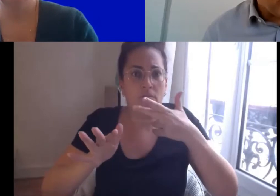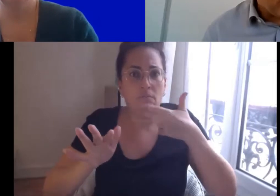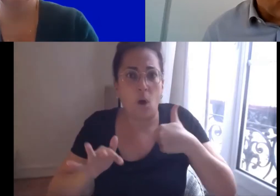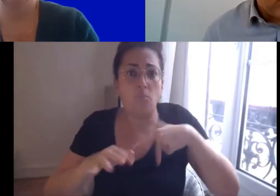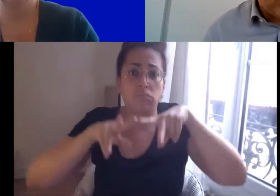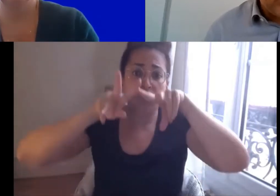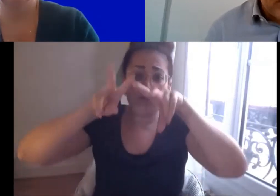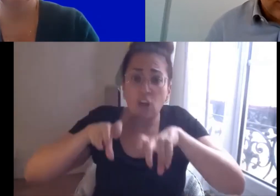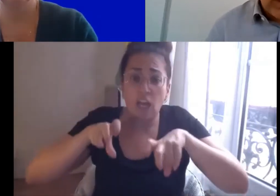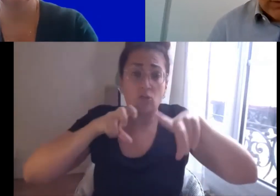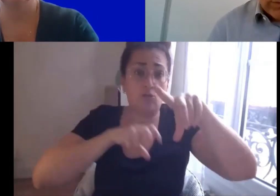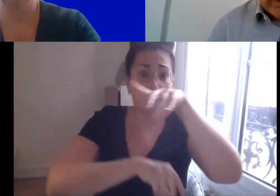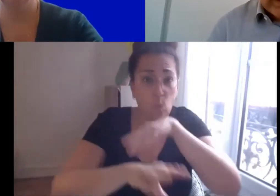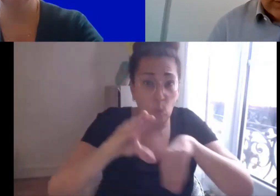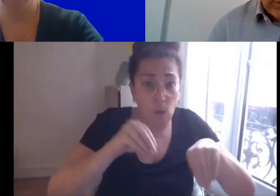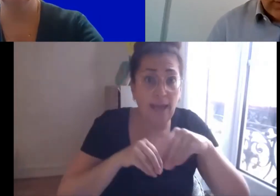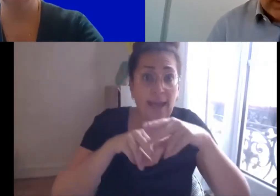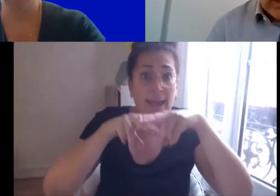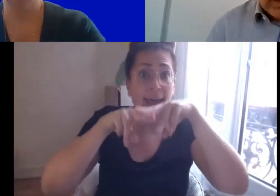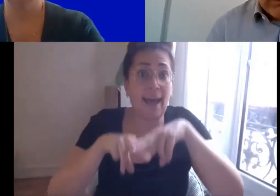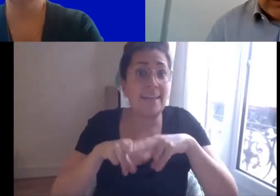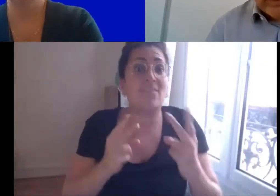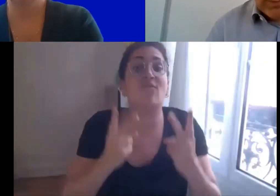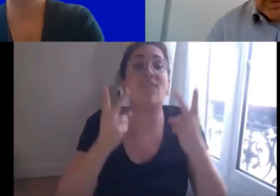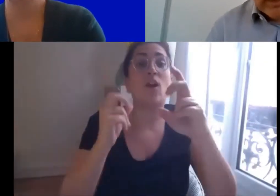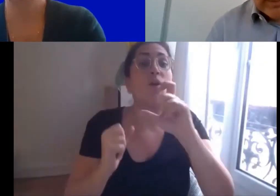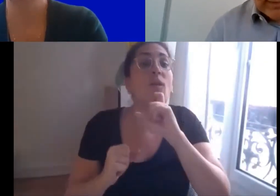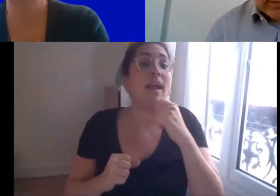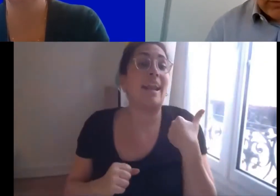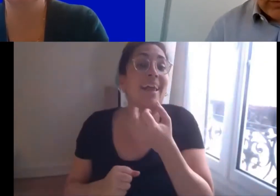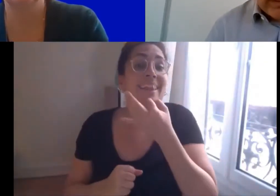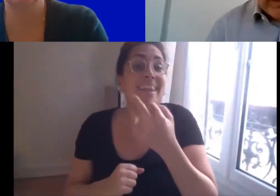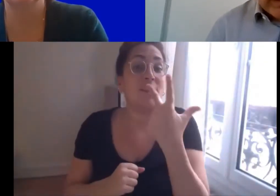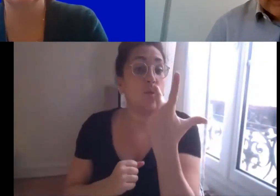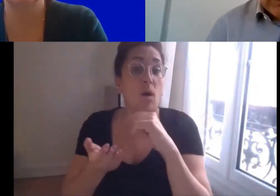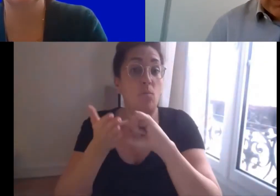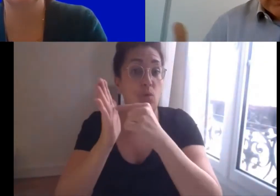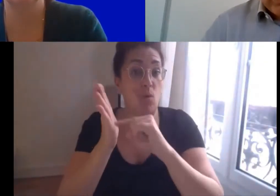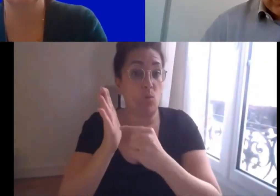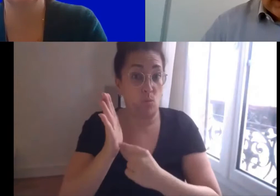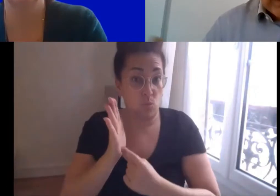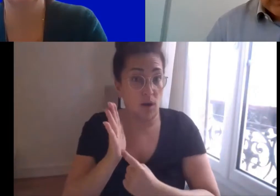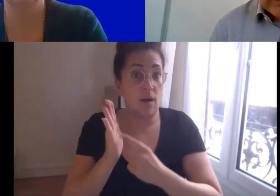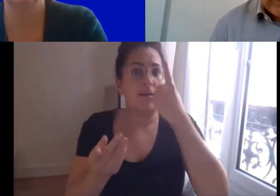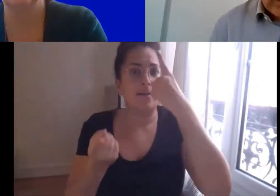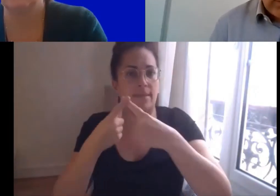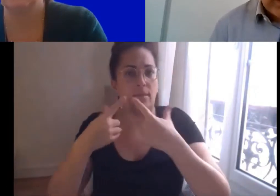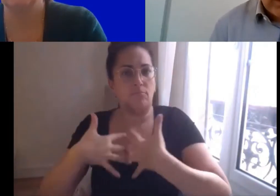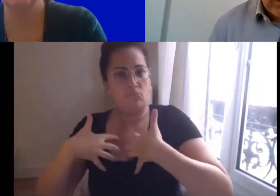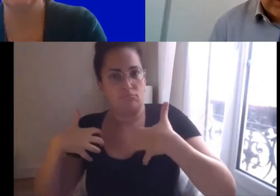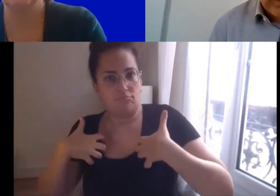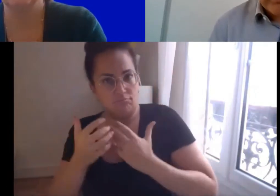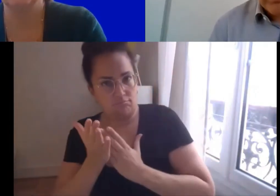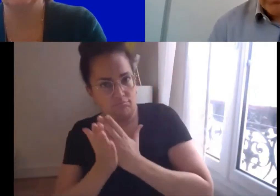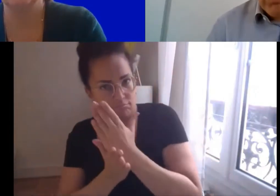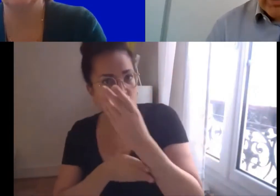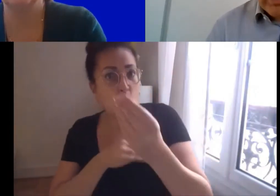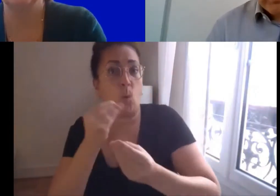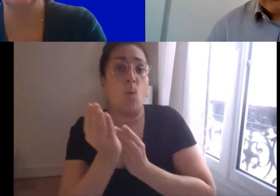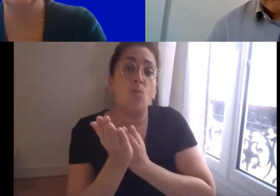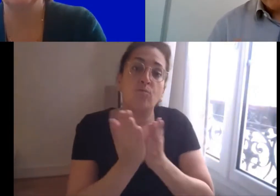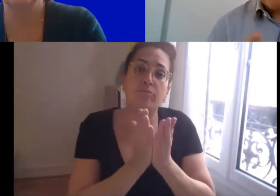en fait, le pilier de la valorisation avec sa partie scientifique et sa partie sociale est destinée aux acteurs de terrain.